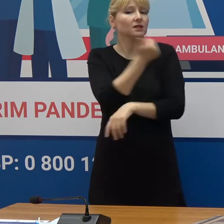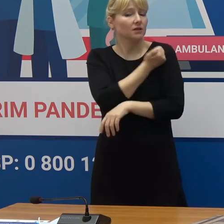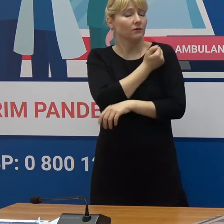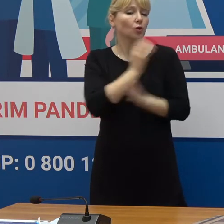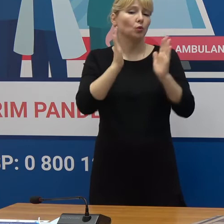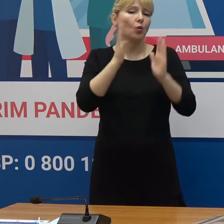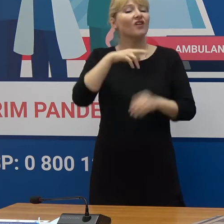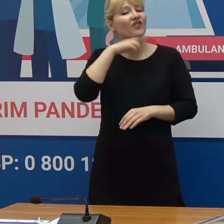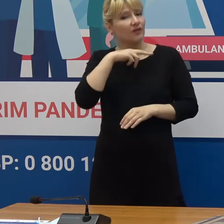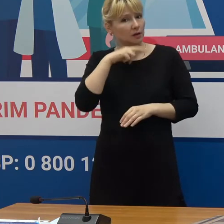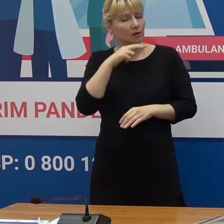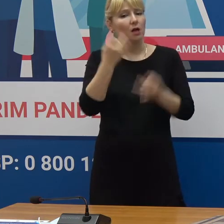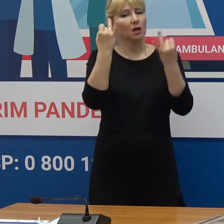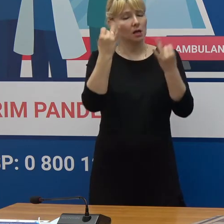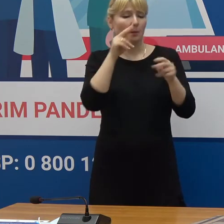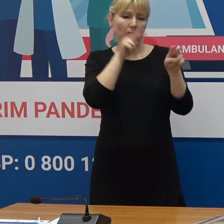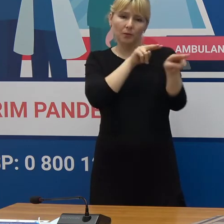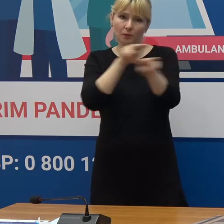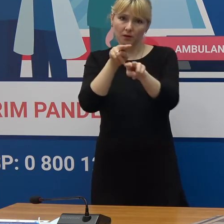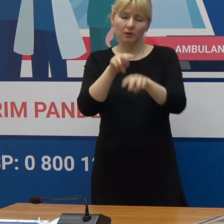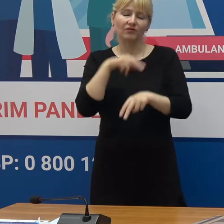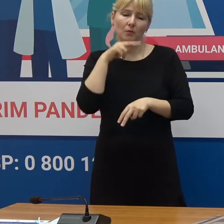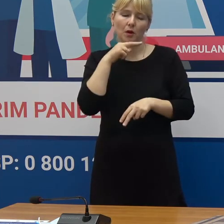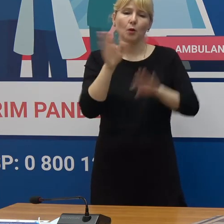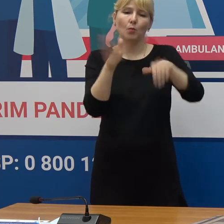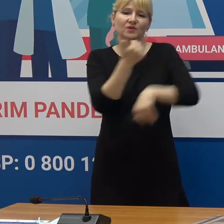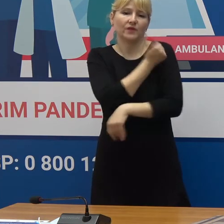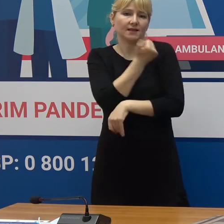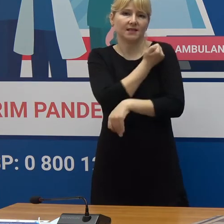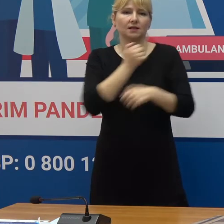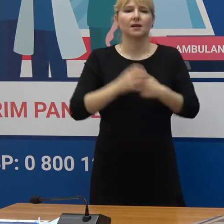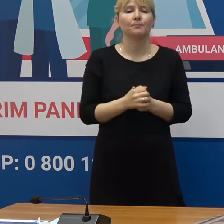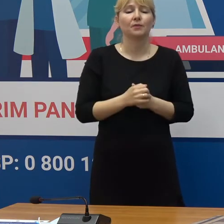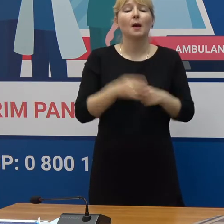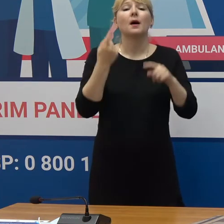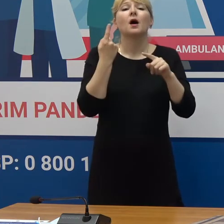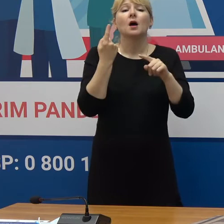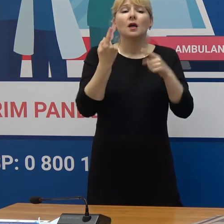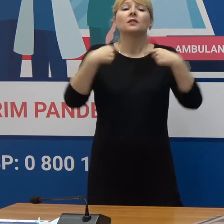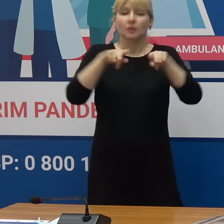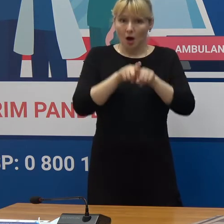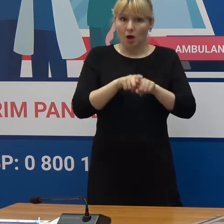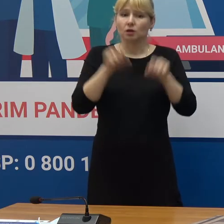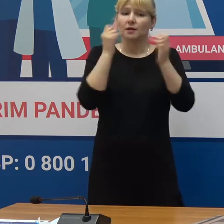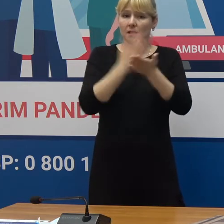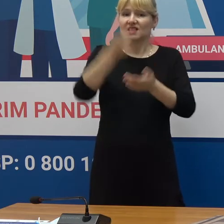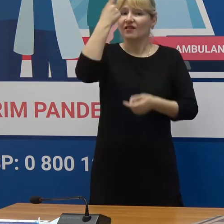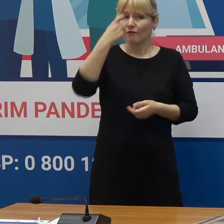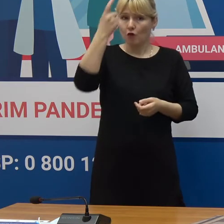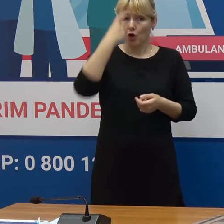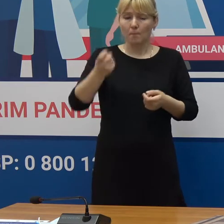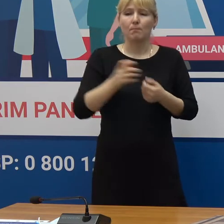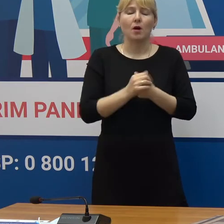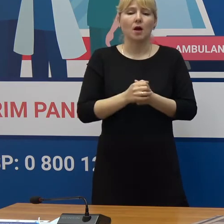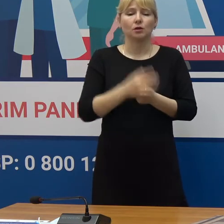atenție și cu supravederea în perioada post-vaccinare La fel este o informație din data de